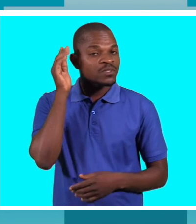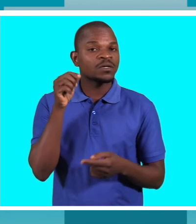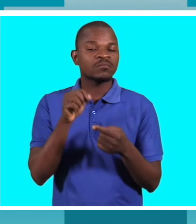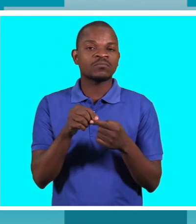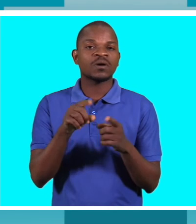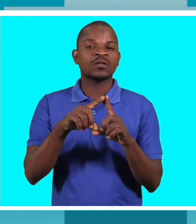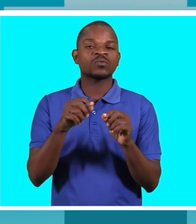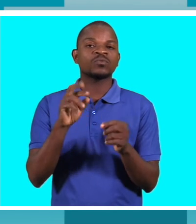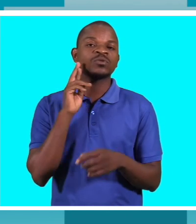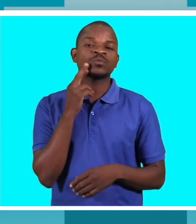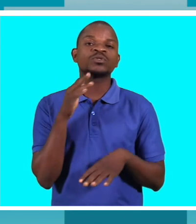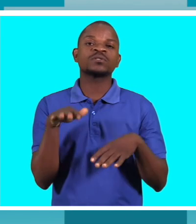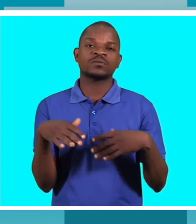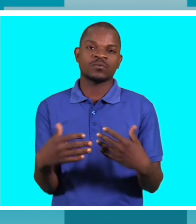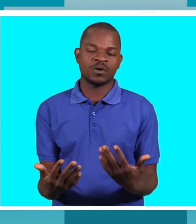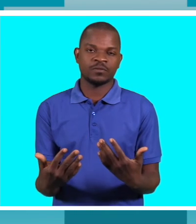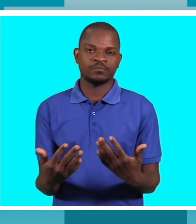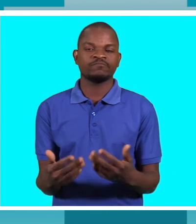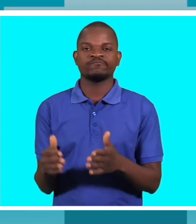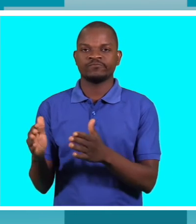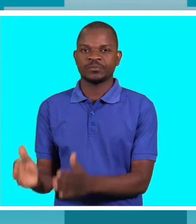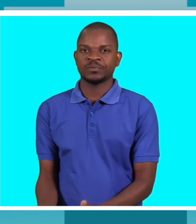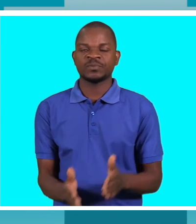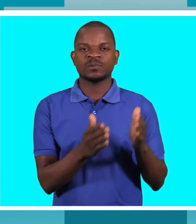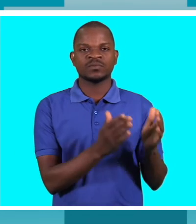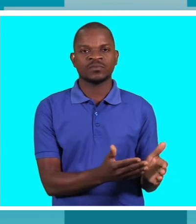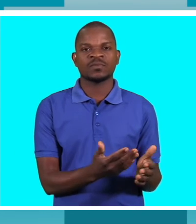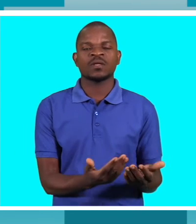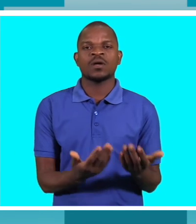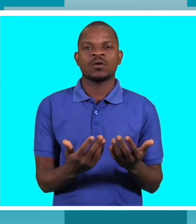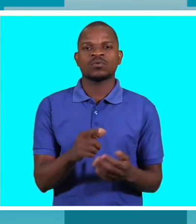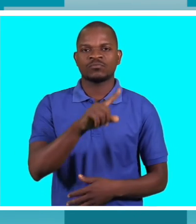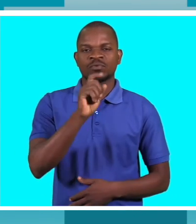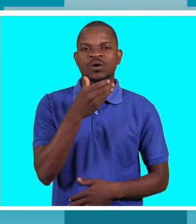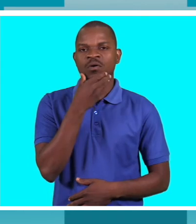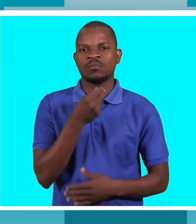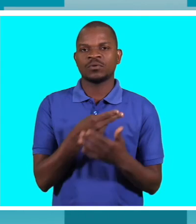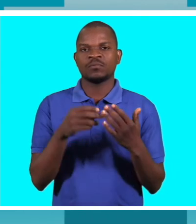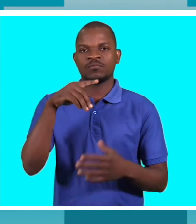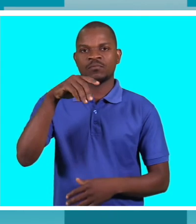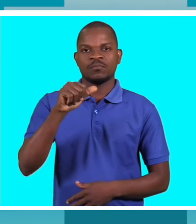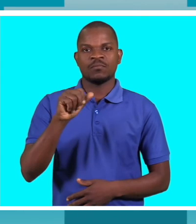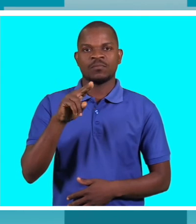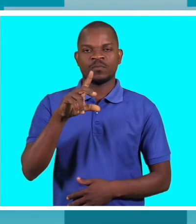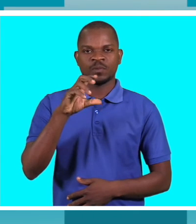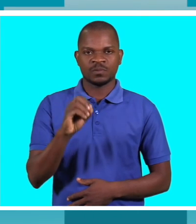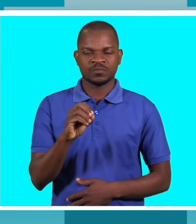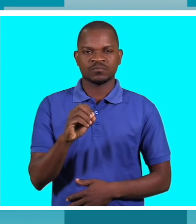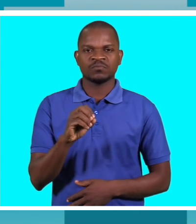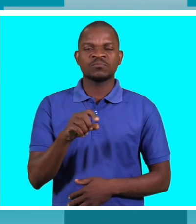serológico Paulo mesmo na reta final em relação ao dia 1 há um trabalho específico no país sei